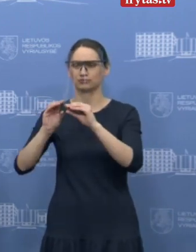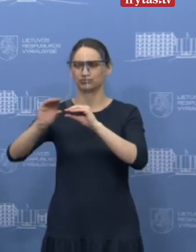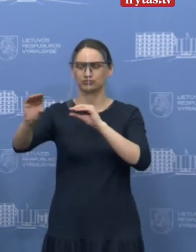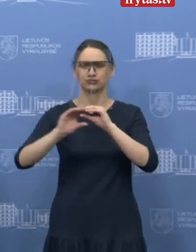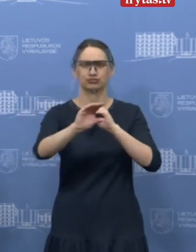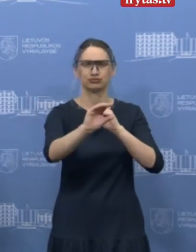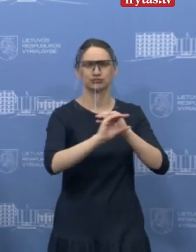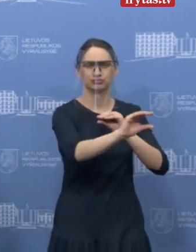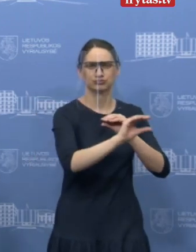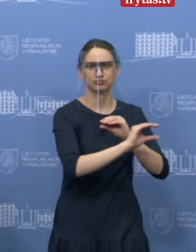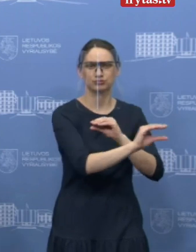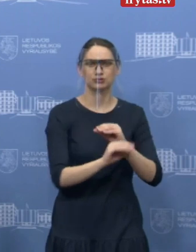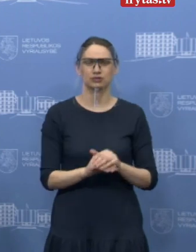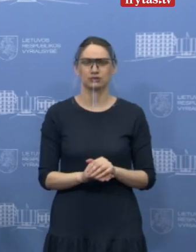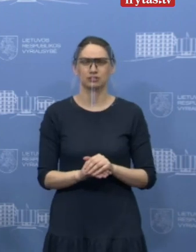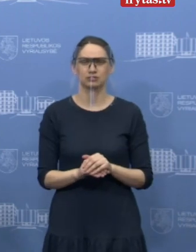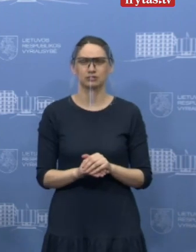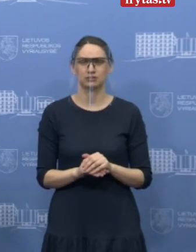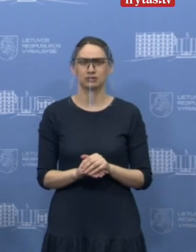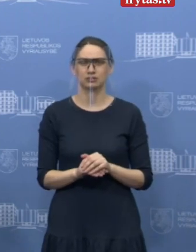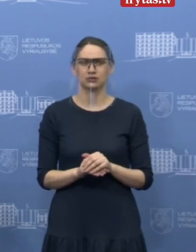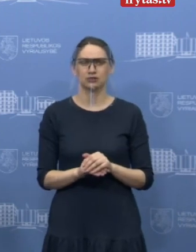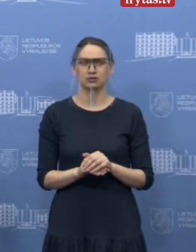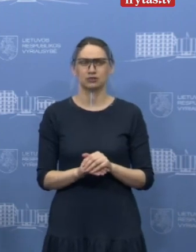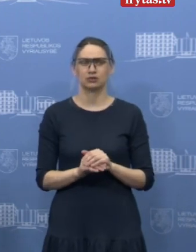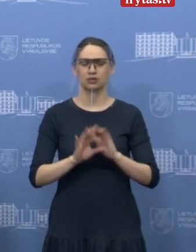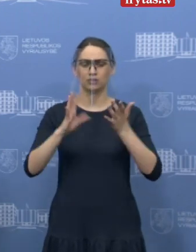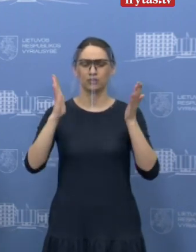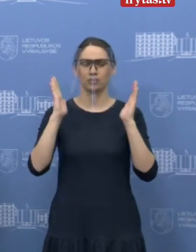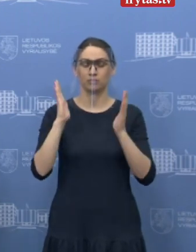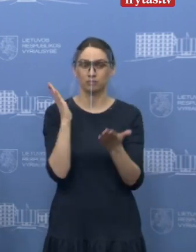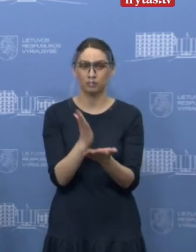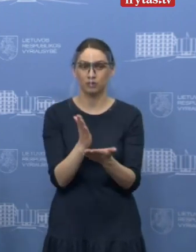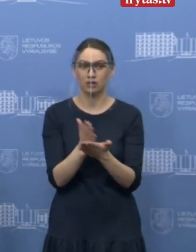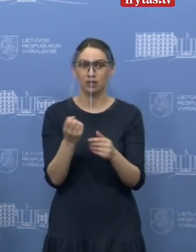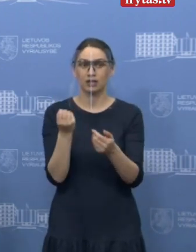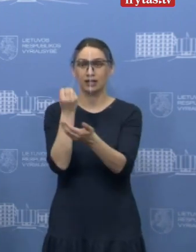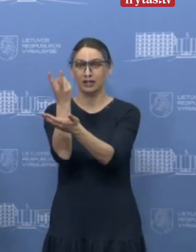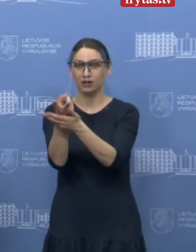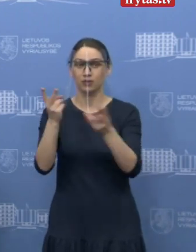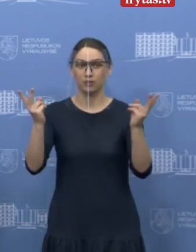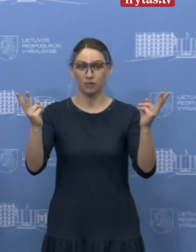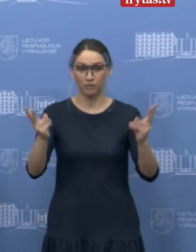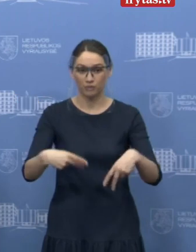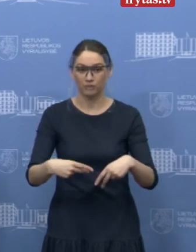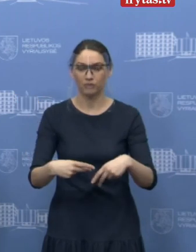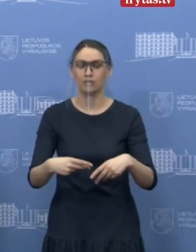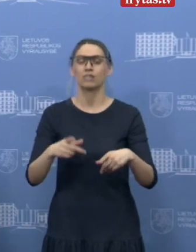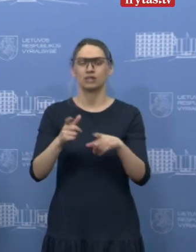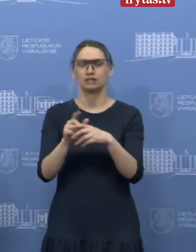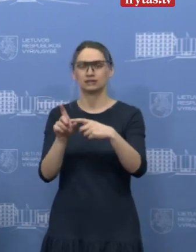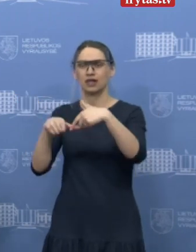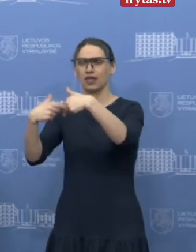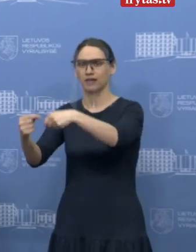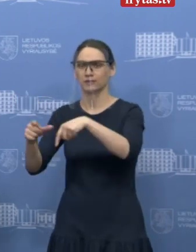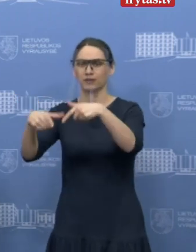kurios aišku, jeigu tik tai bus labai didelė būtinybė, jų yra paprašyta pasidalinti su aplinkinėm